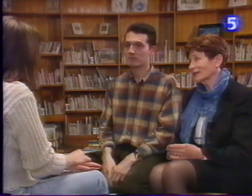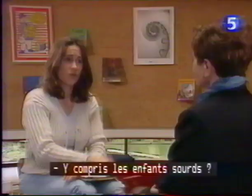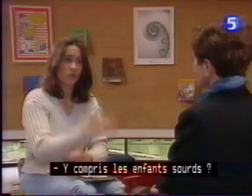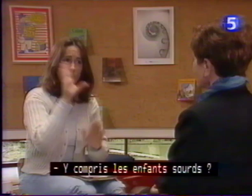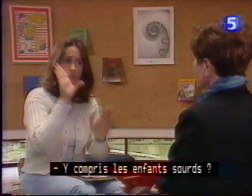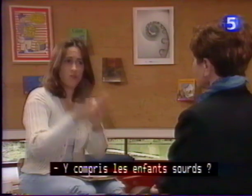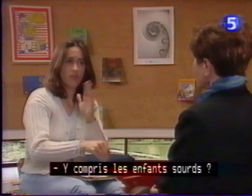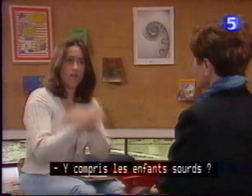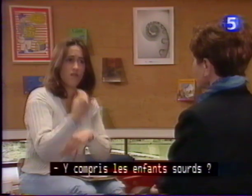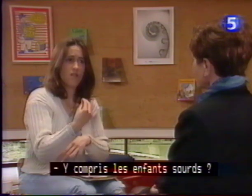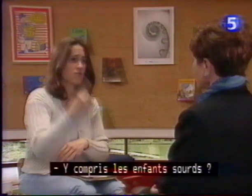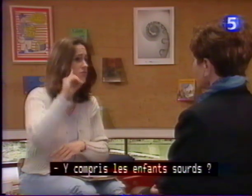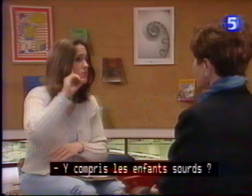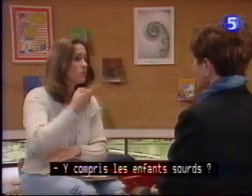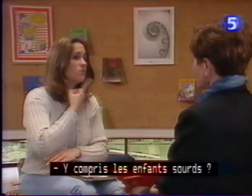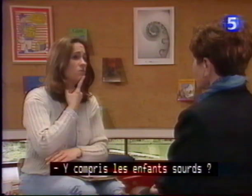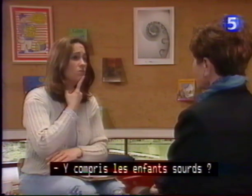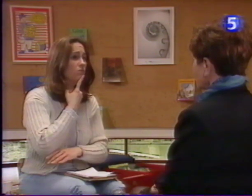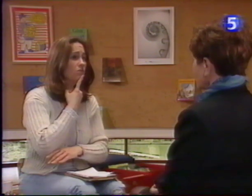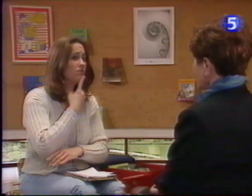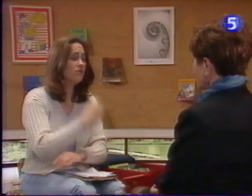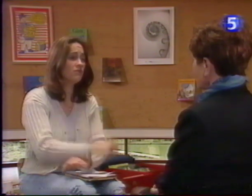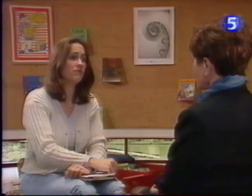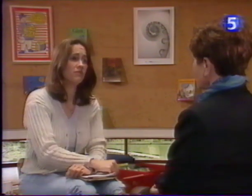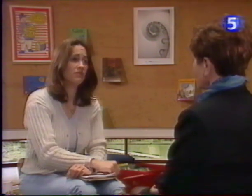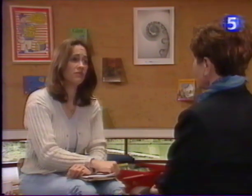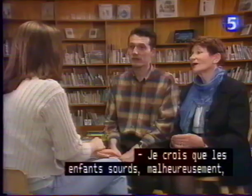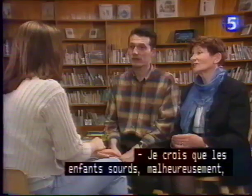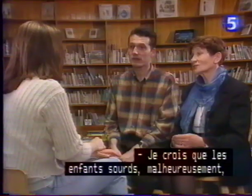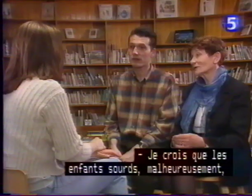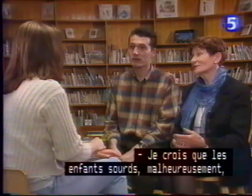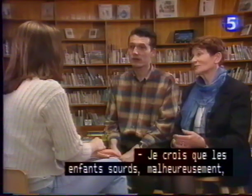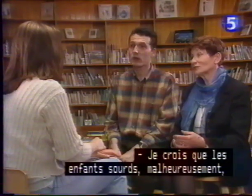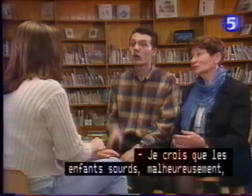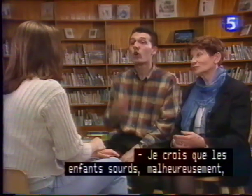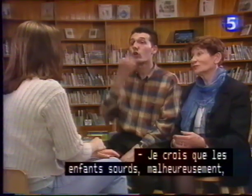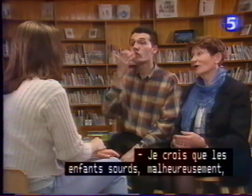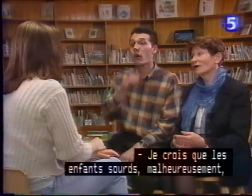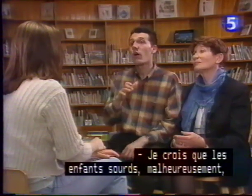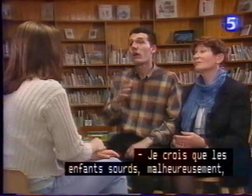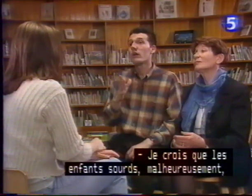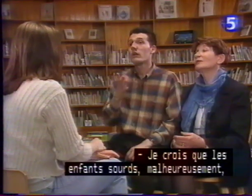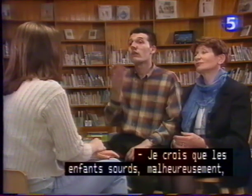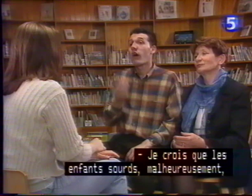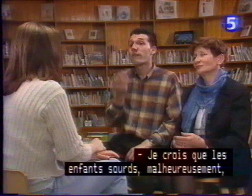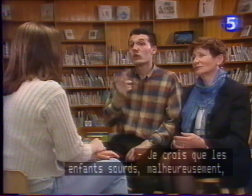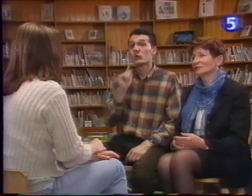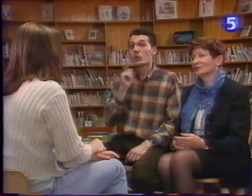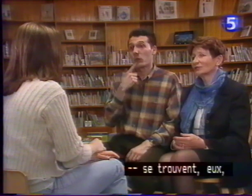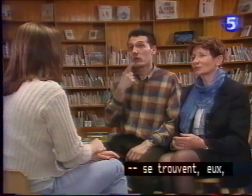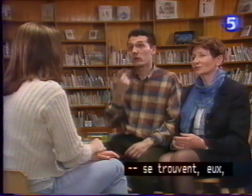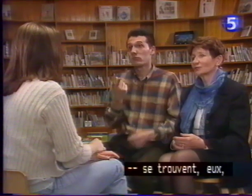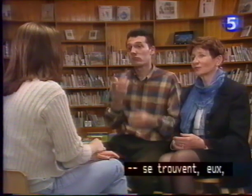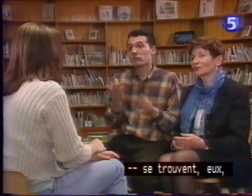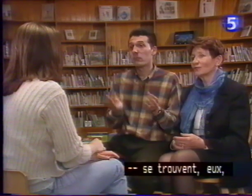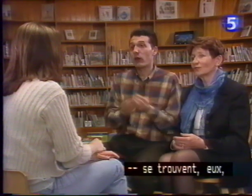Y compris les enfants sourds ? Alors, je crois que les enfants sourds, malheureusement, se trouvent, eux,